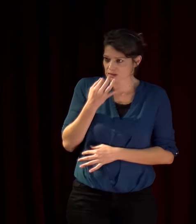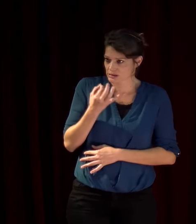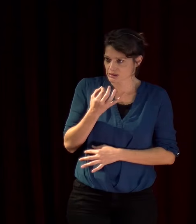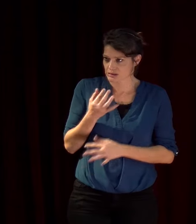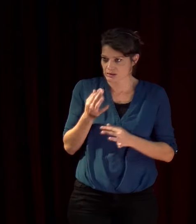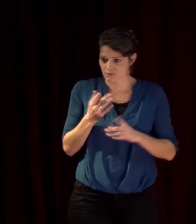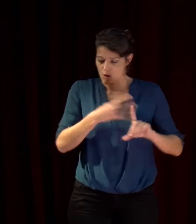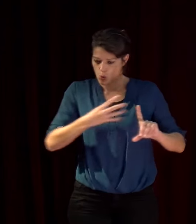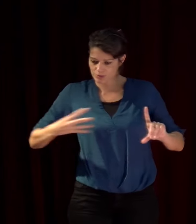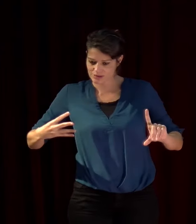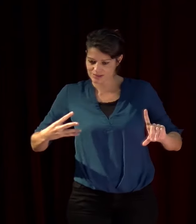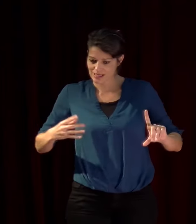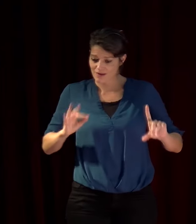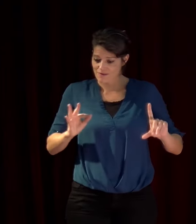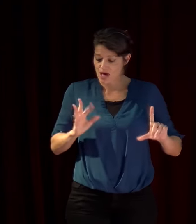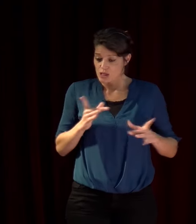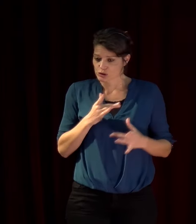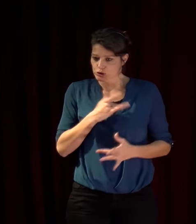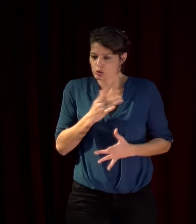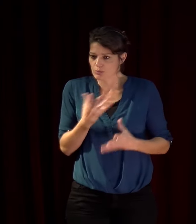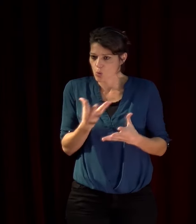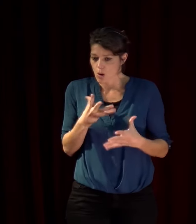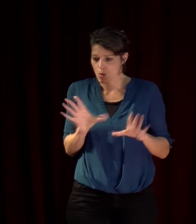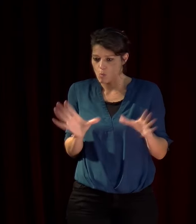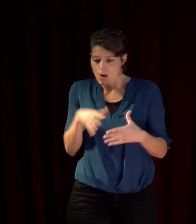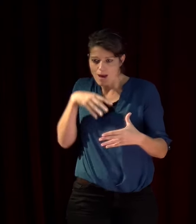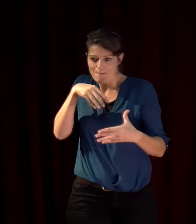'appartenance et pas d'identité et